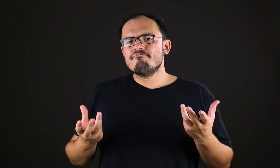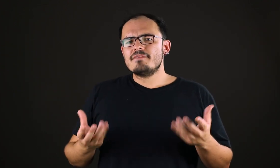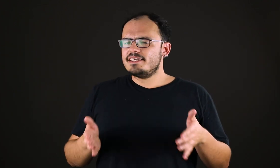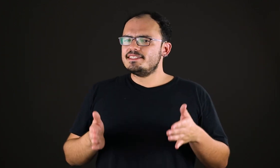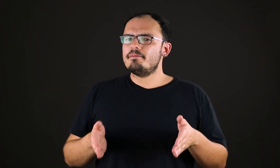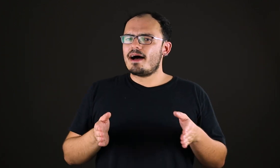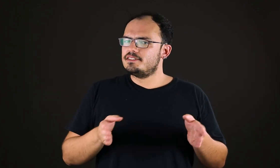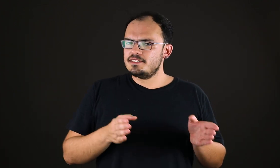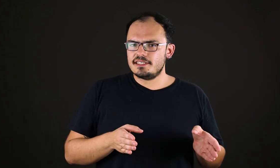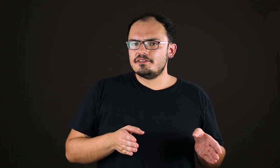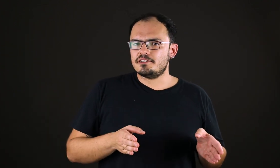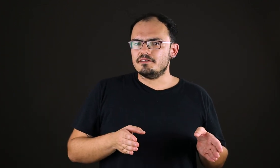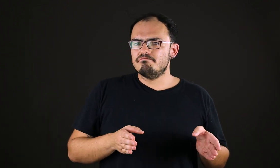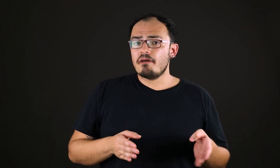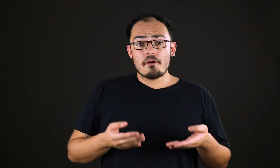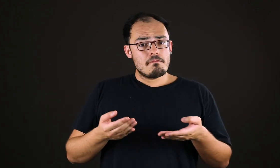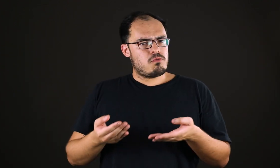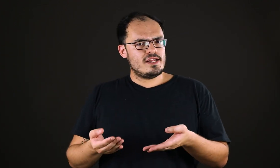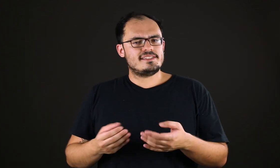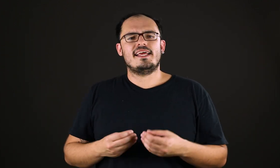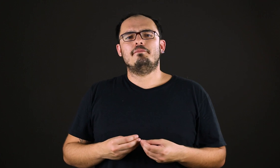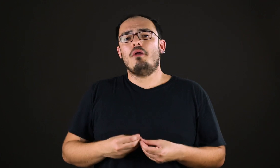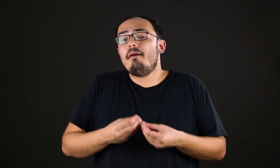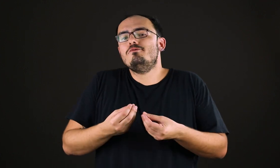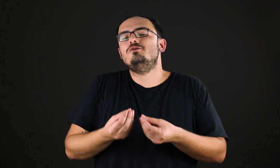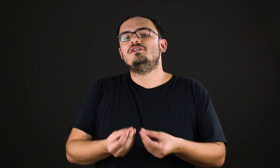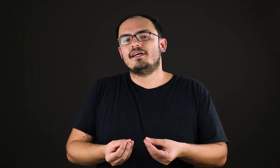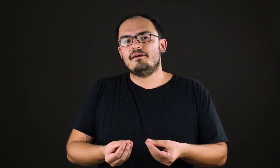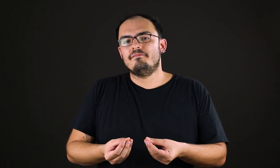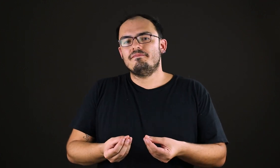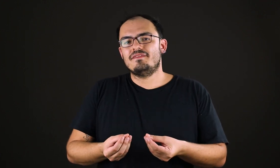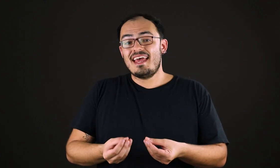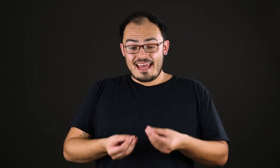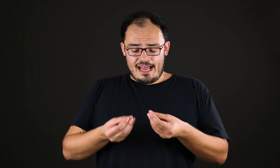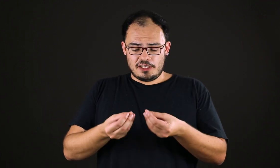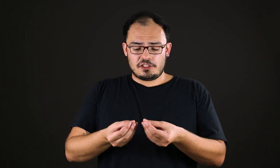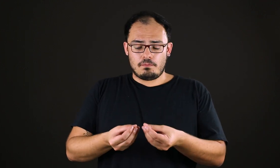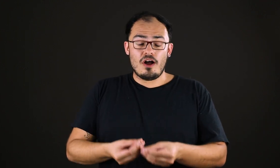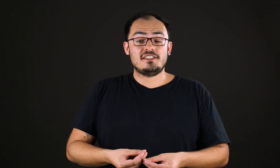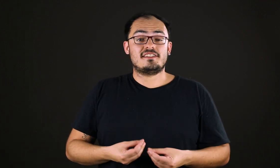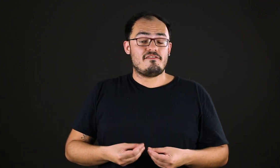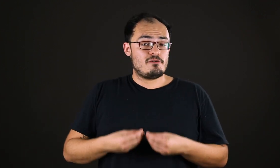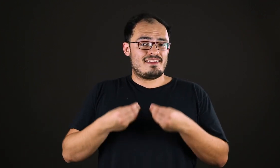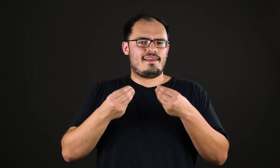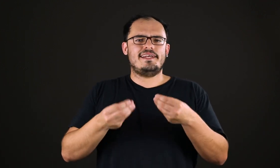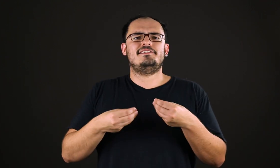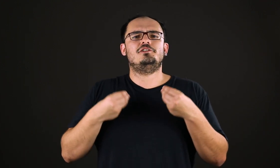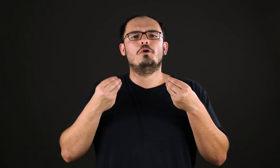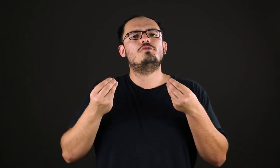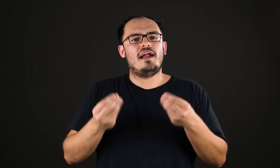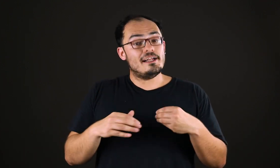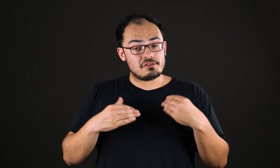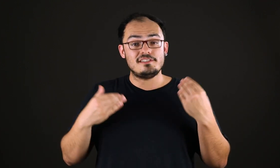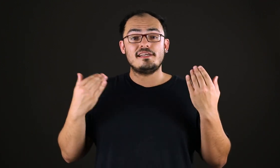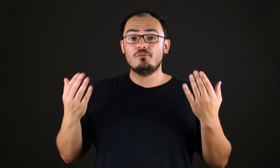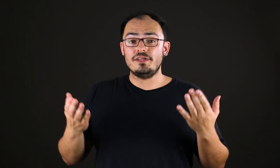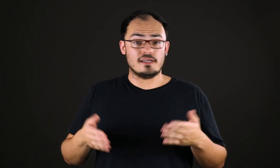esse debate existe. Por exemplo, a música. A gente pode escrever uma tese de doutorado, existem muitas